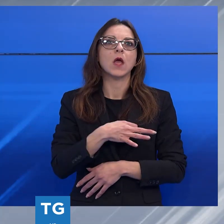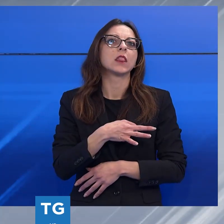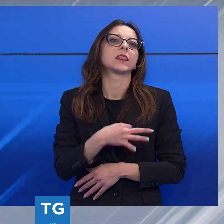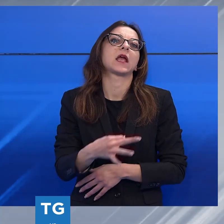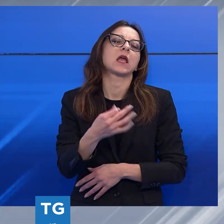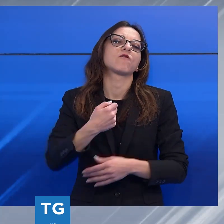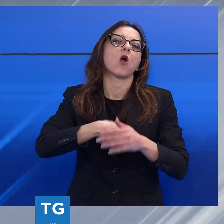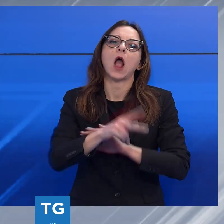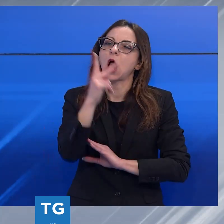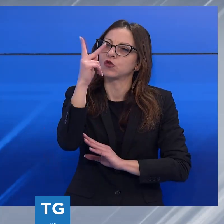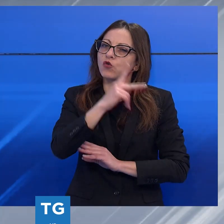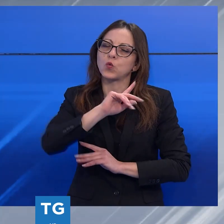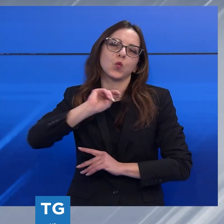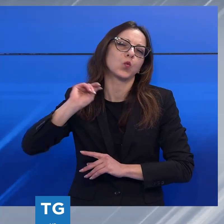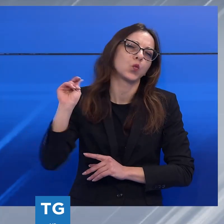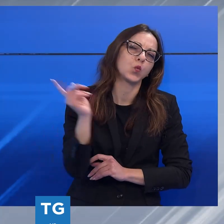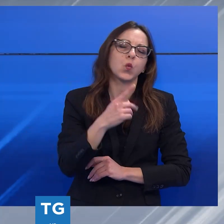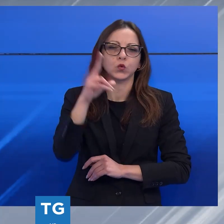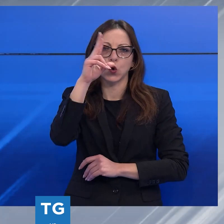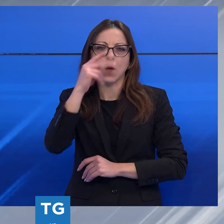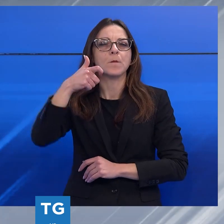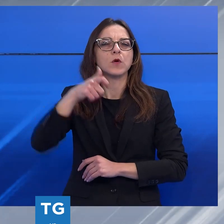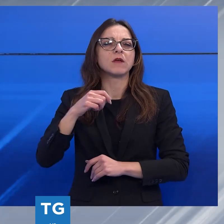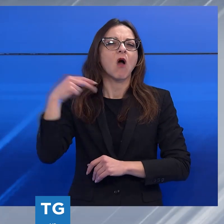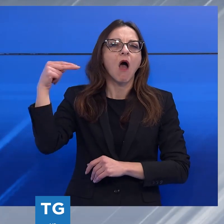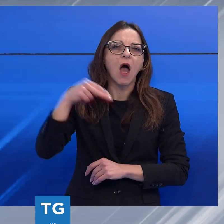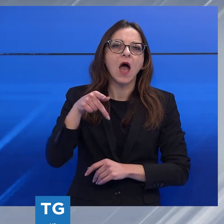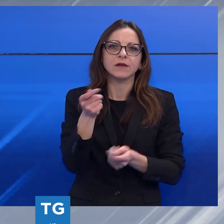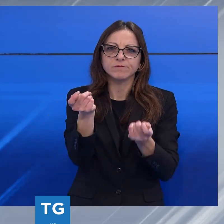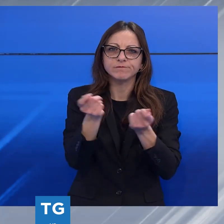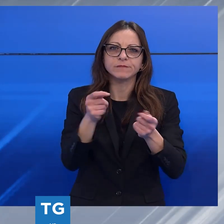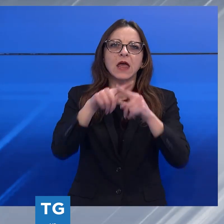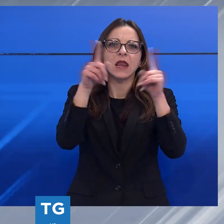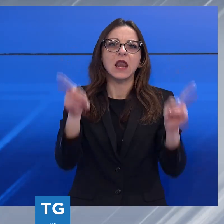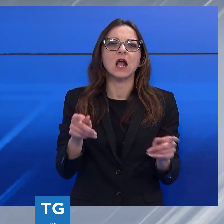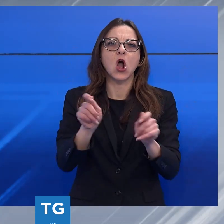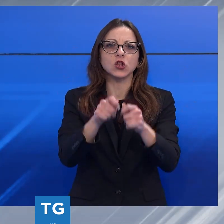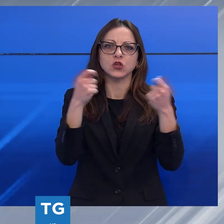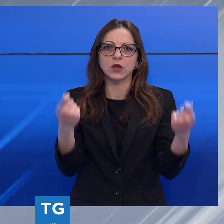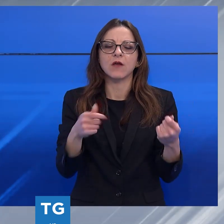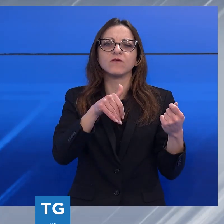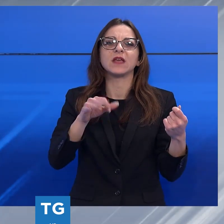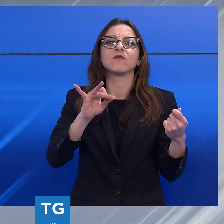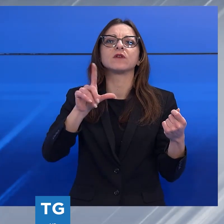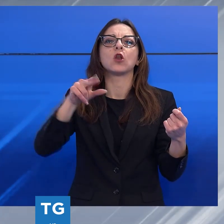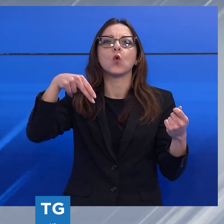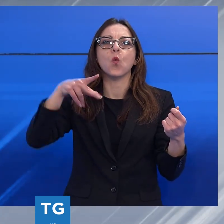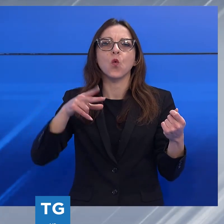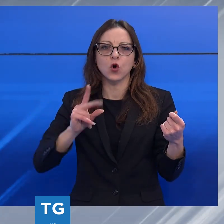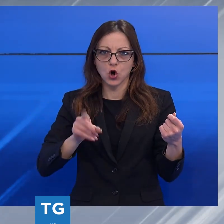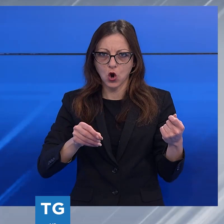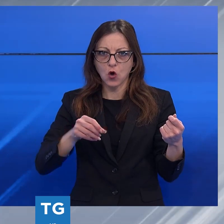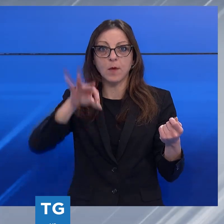e conosciuto in pratica da tutti perché ha gestito per tanti anni l'edicola di via, un'edicola di via Fillungo nel centro di Lucca.